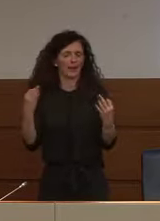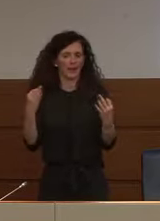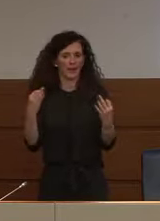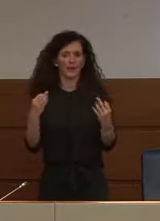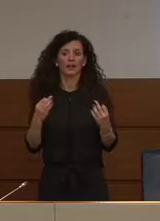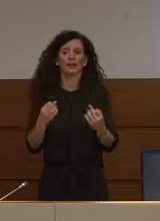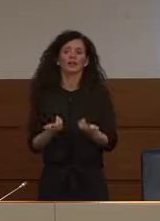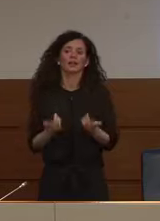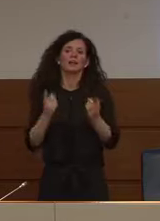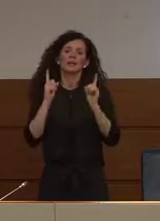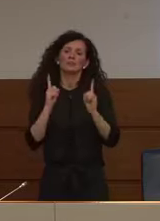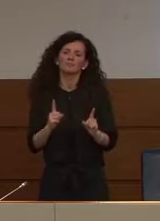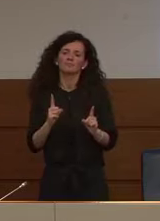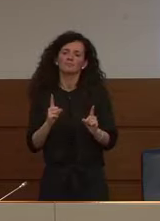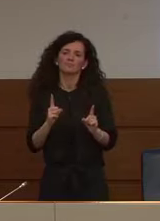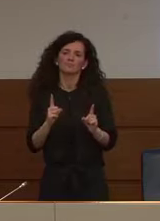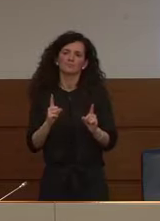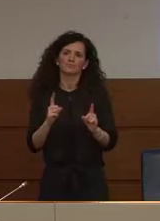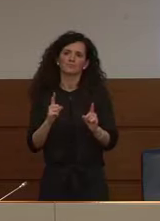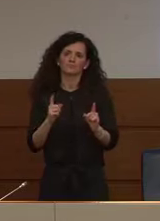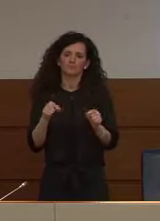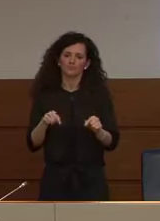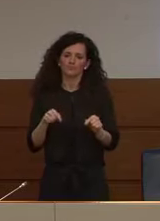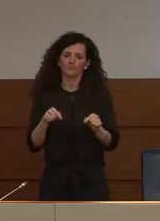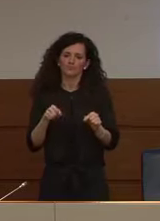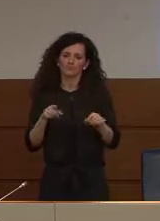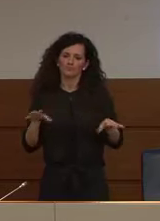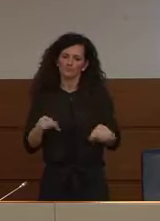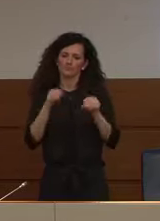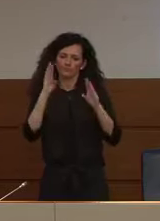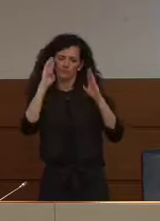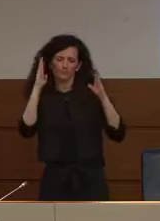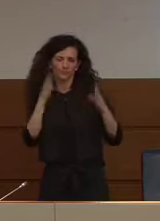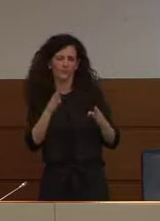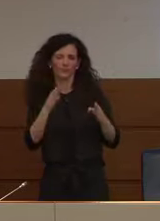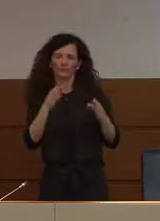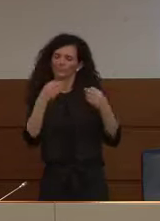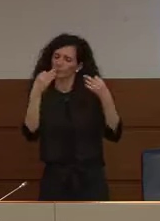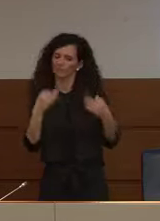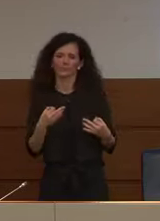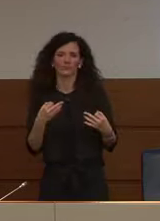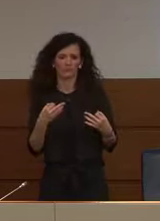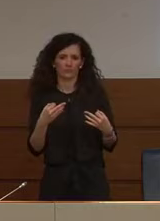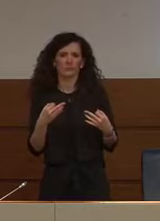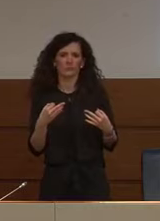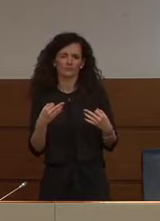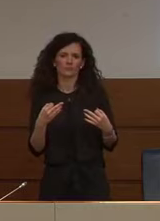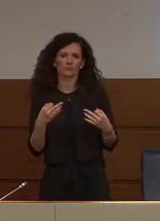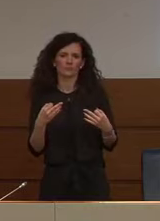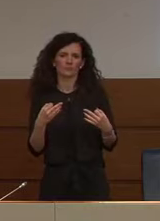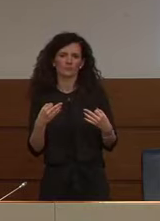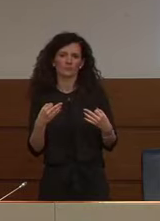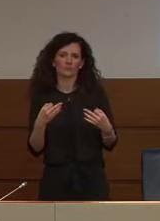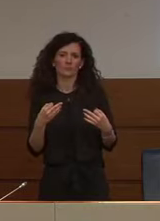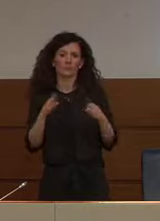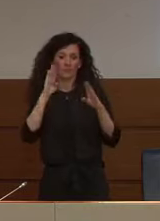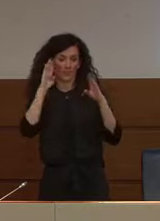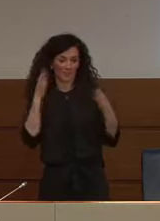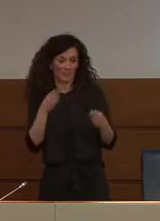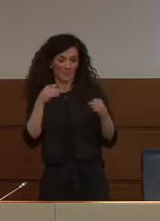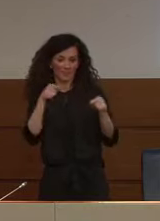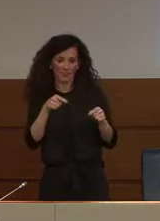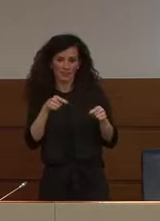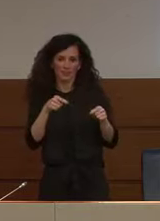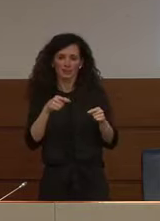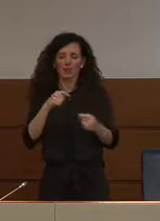rigore, questo è il tempo della massima attenzione per documentare